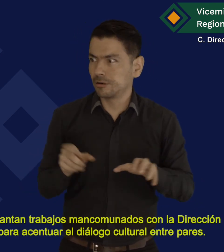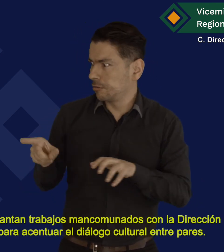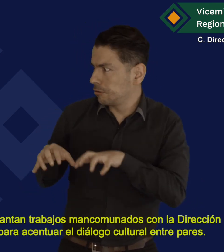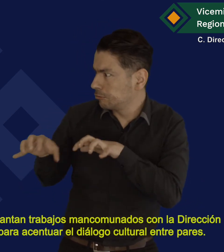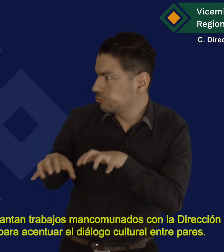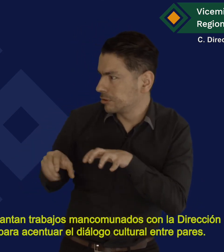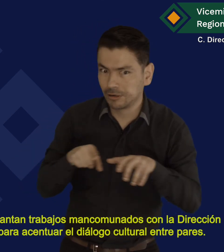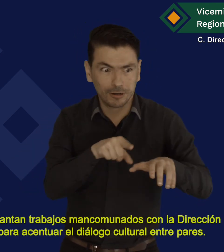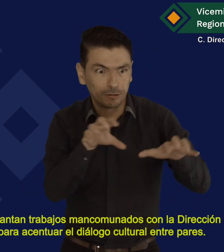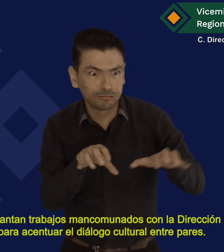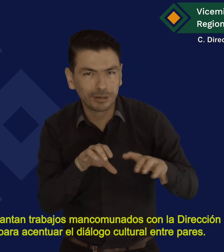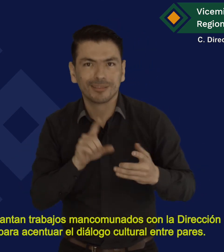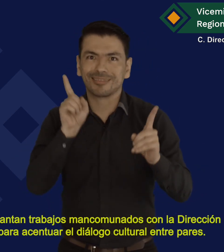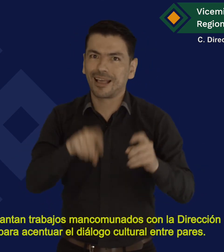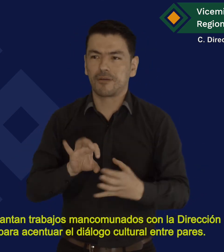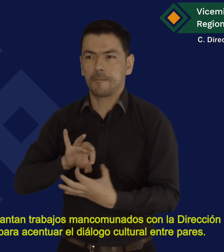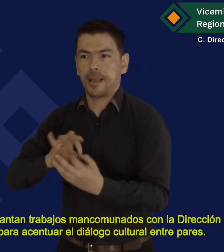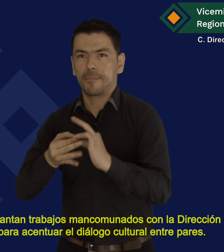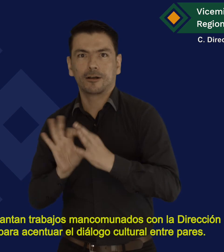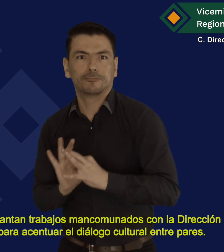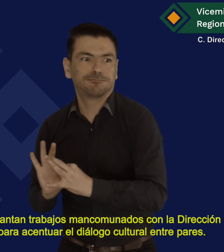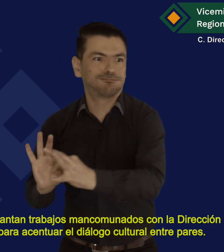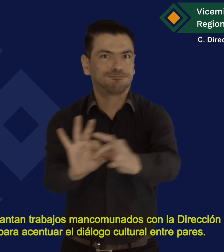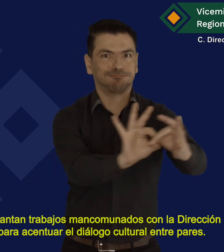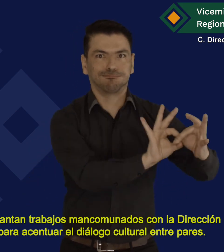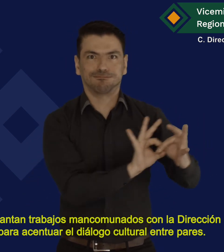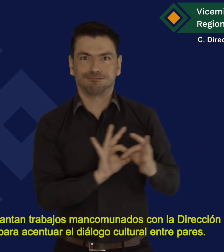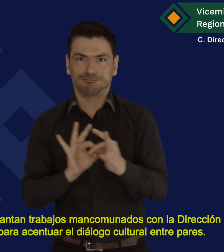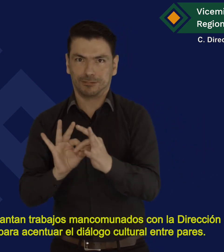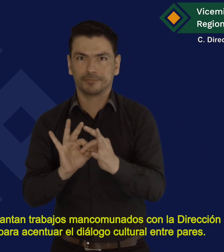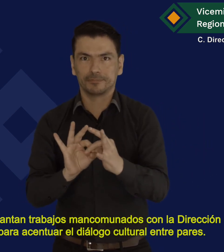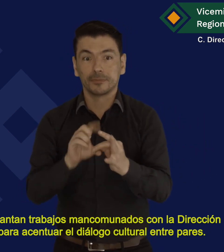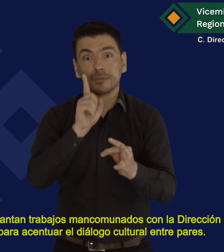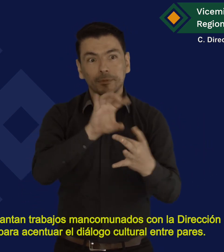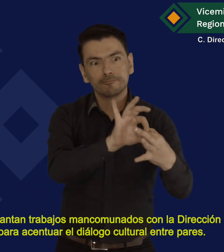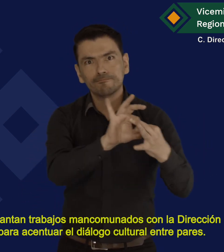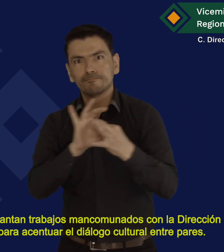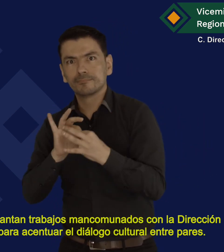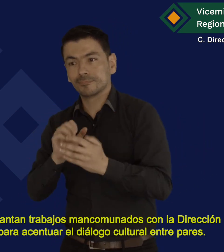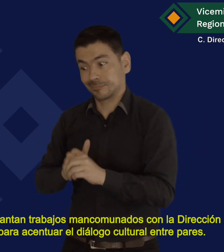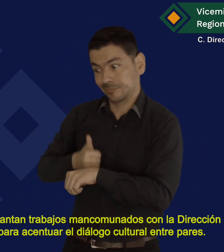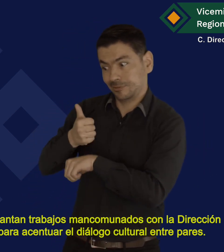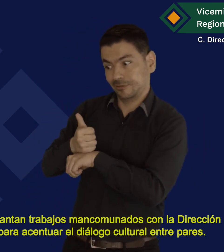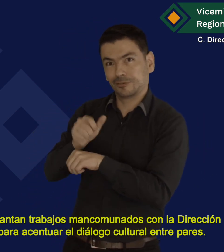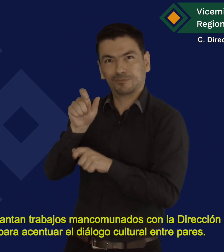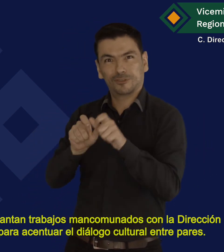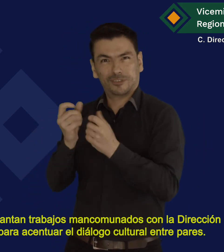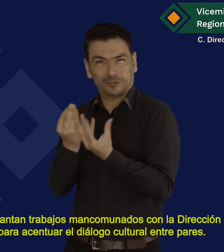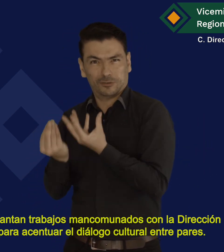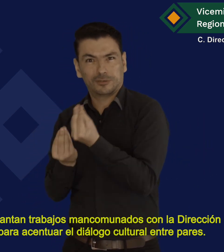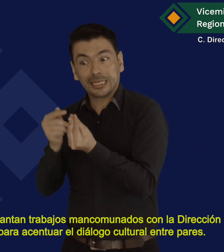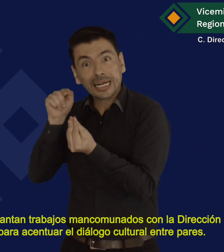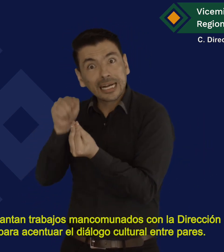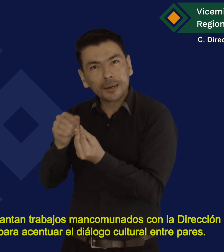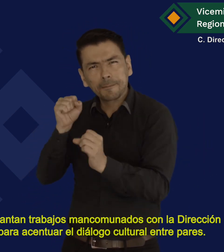Adelantan trabajos mancomunados con la dirección para acentuar el diálogo cultural entre pares